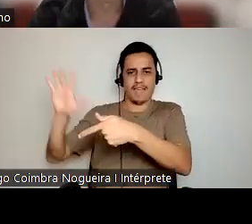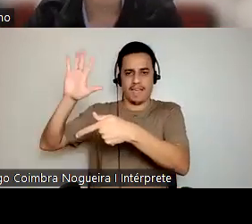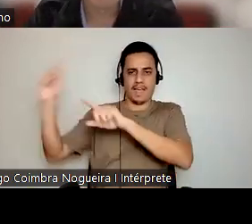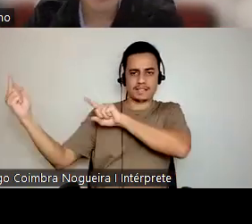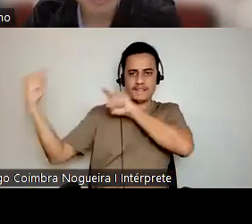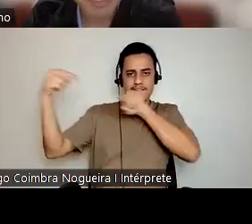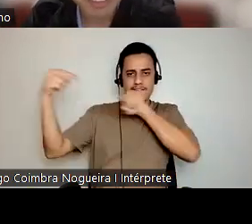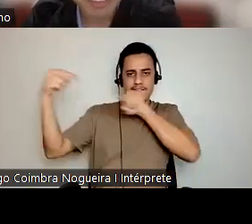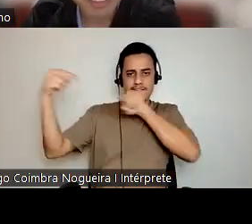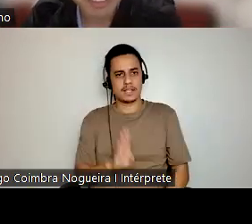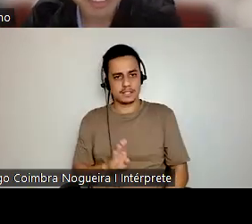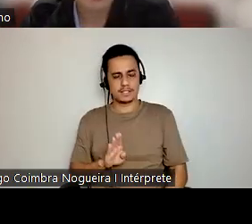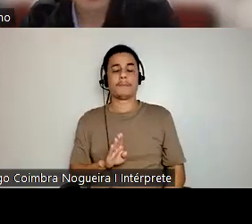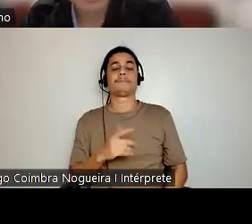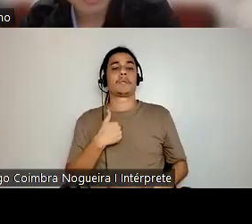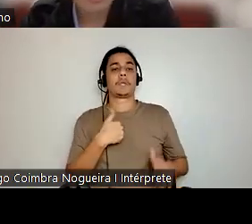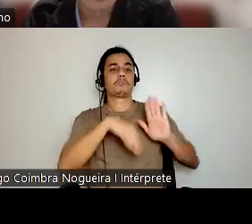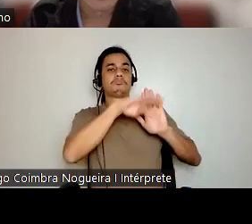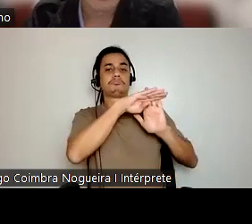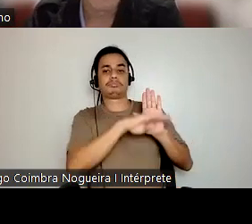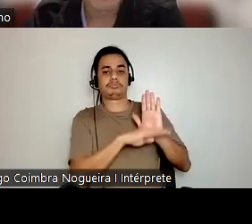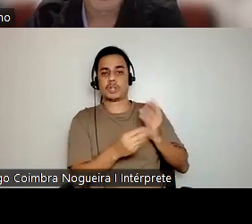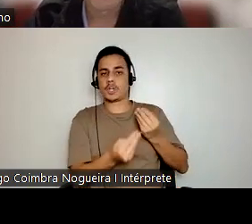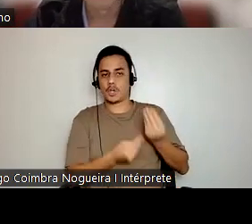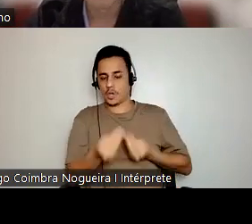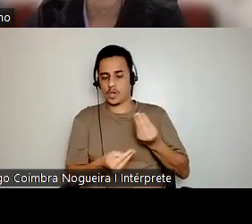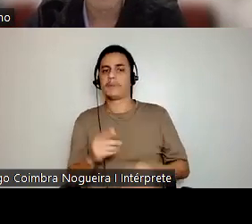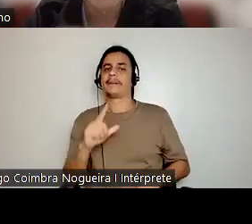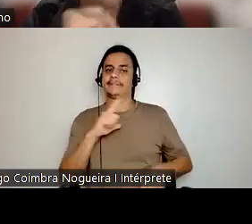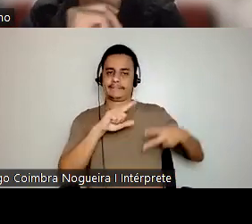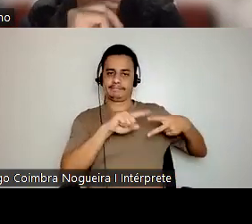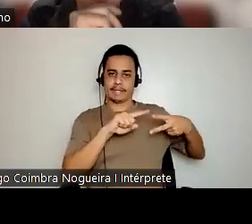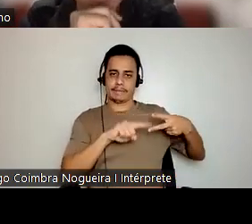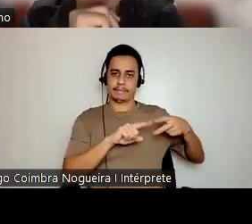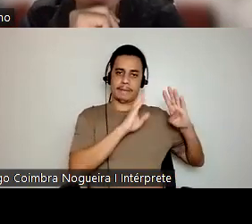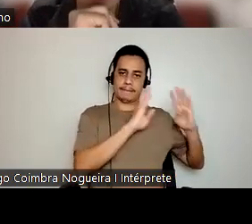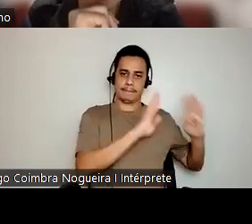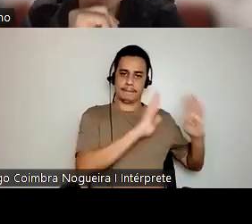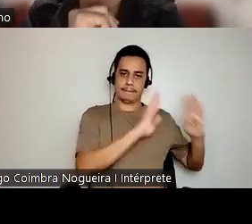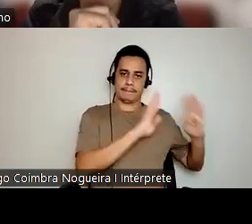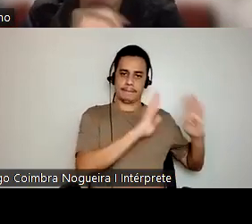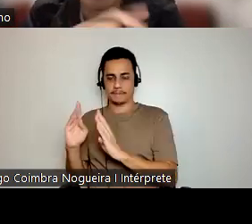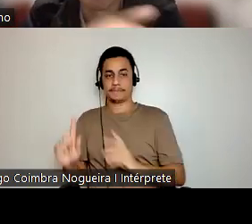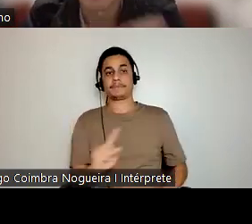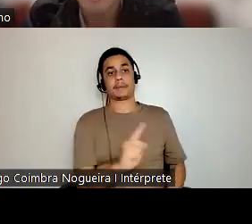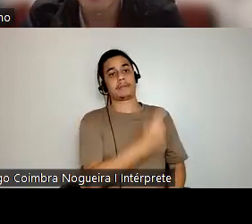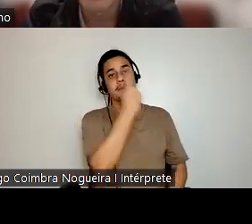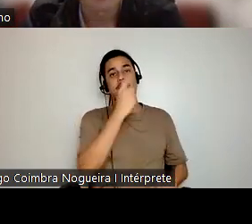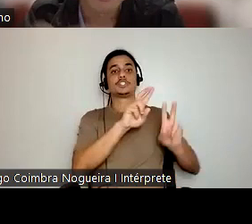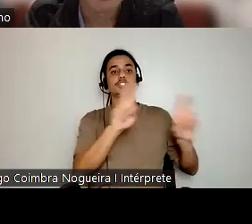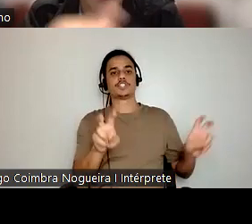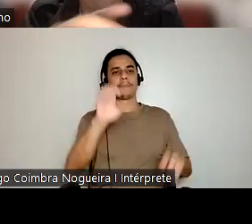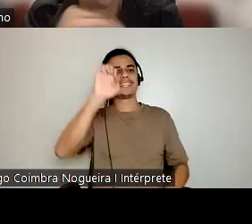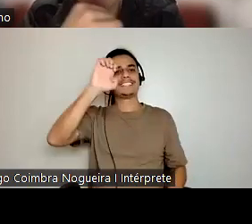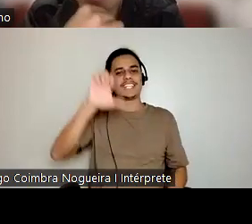a apresentação organizada nessas duas partes, um é sobre estereótipos,